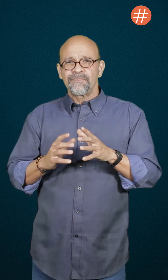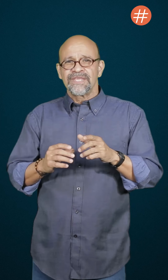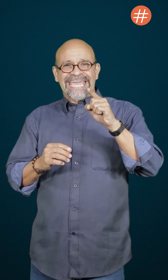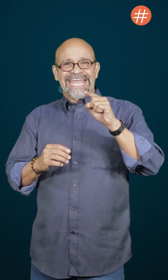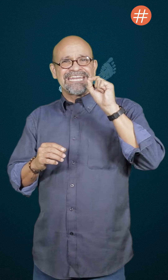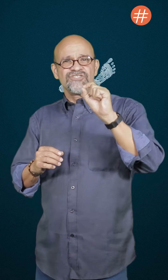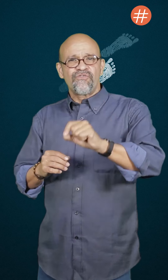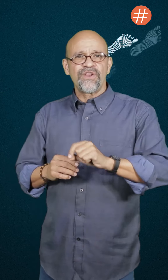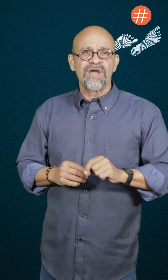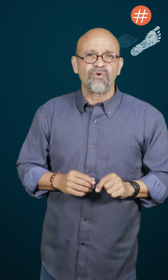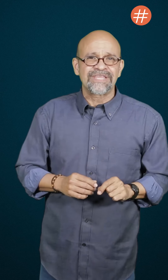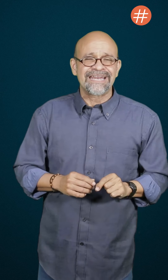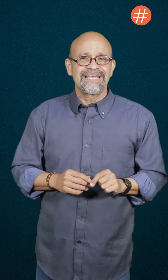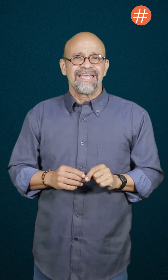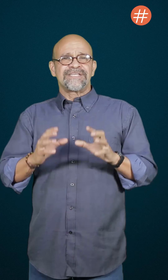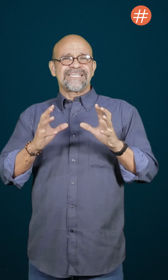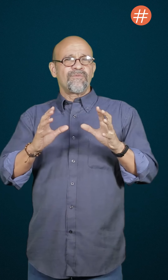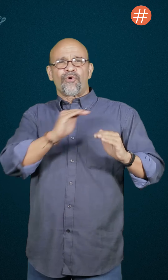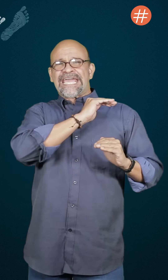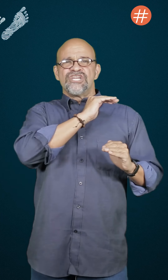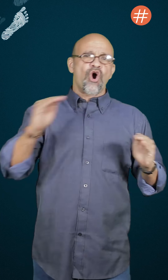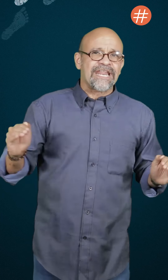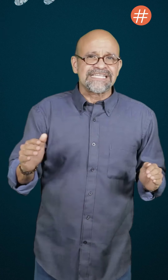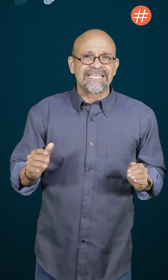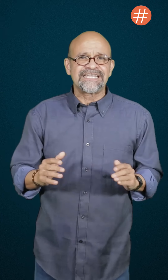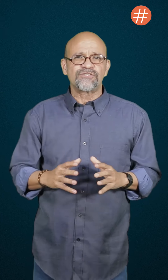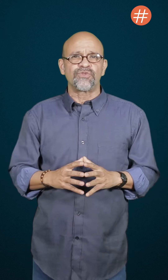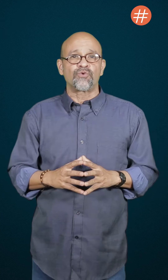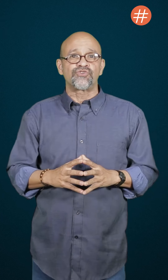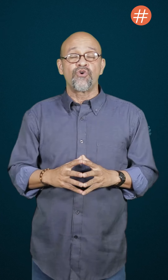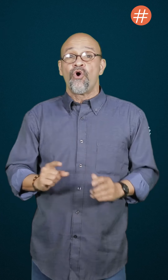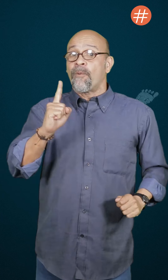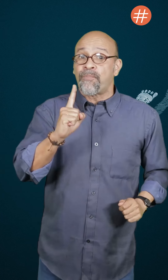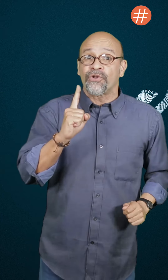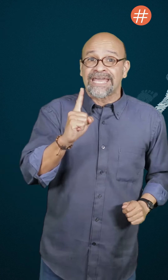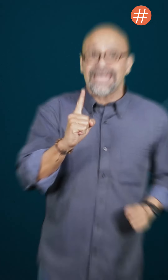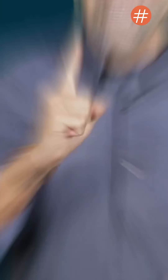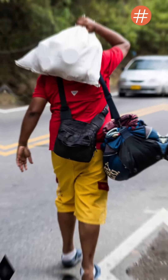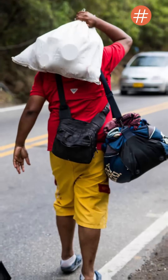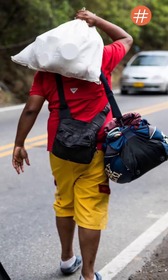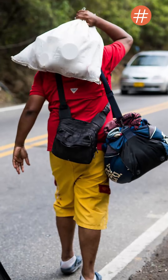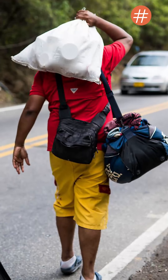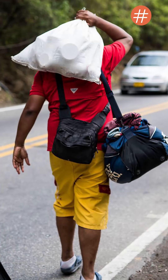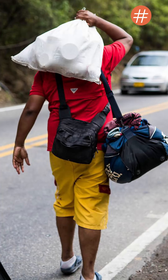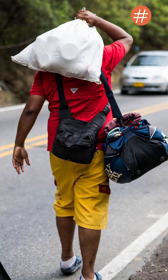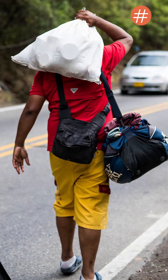que quienes no fueron a votar lo hicieron porque no les interesa su discusión o porque se tuvieron que ir del país